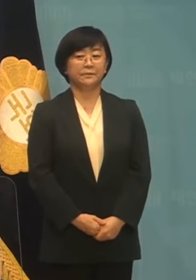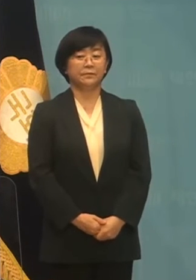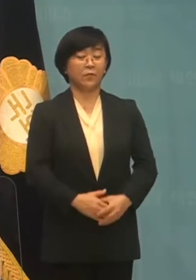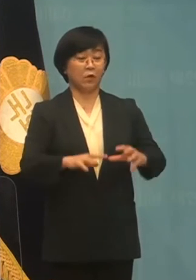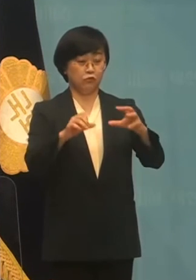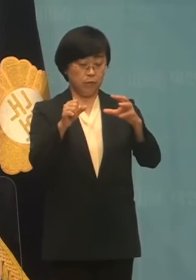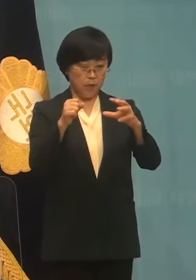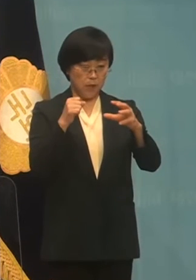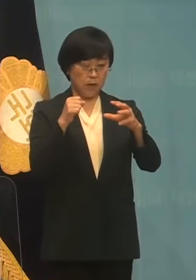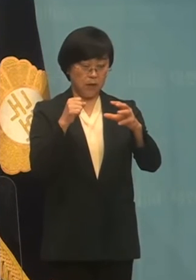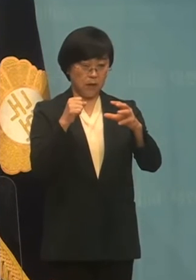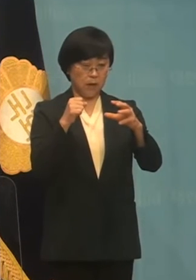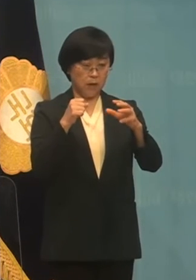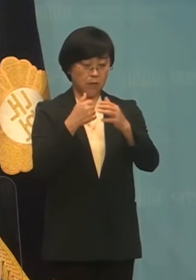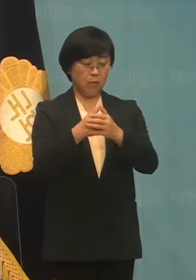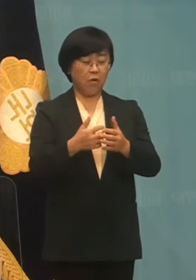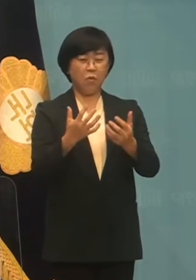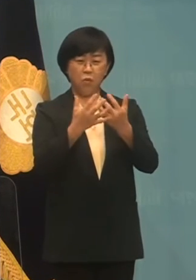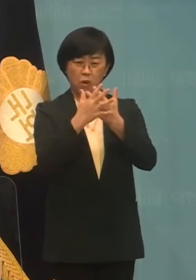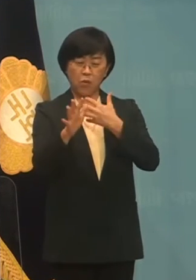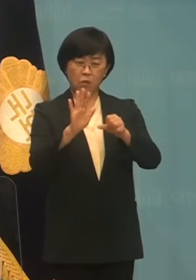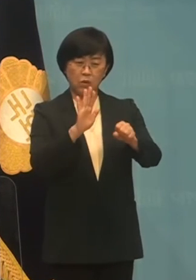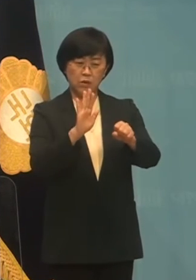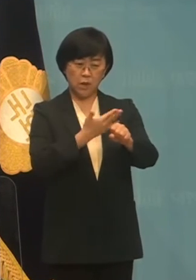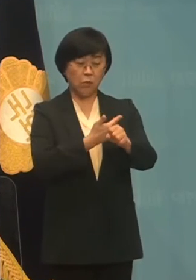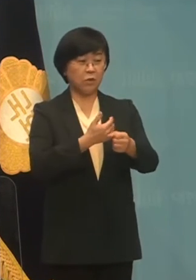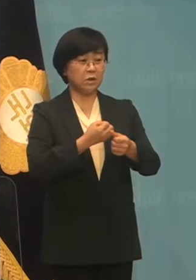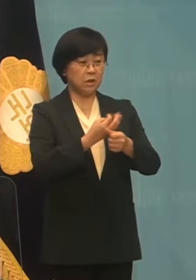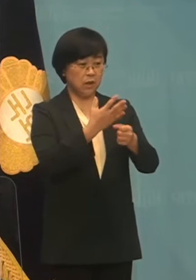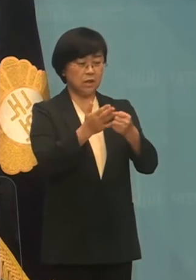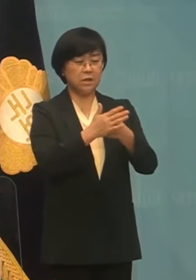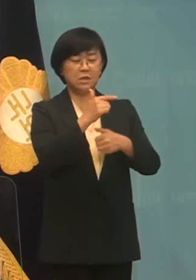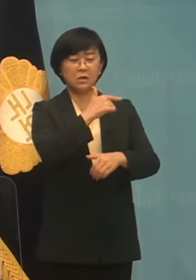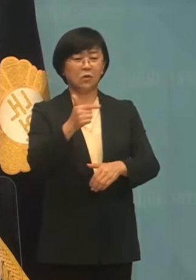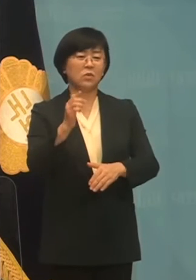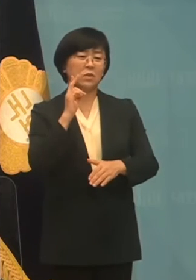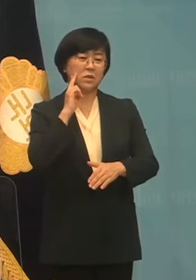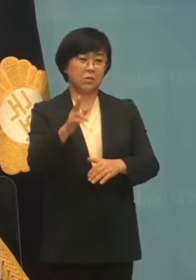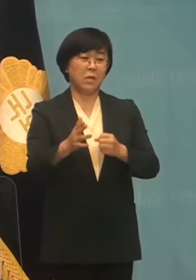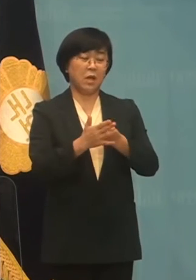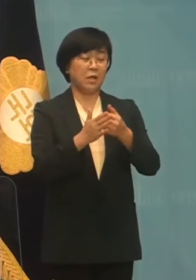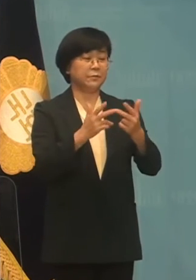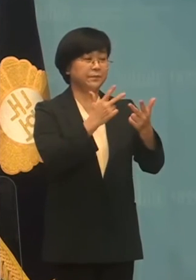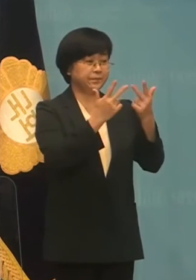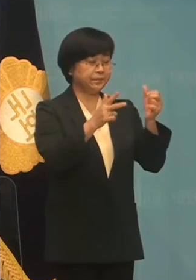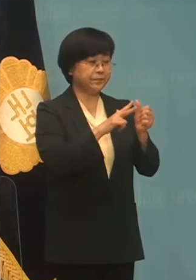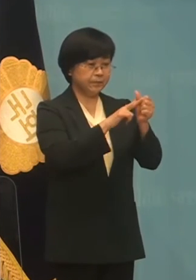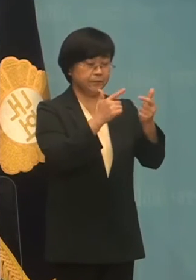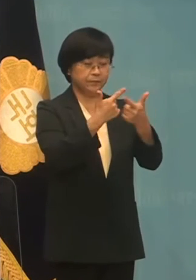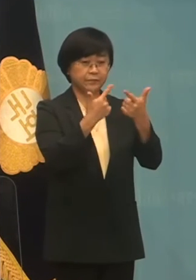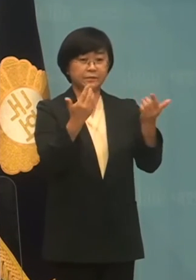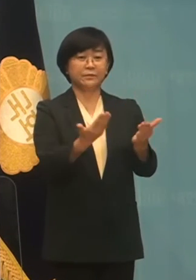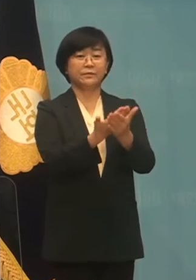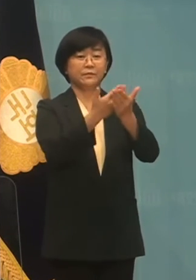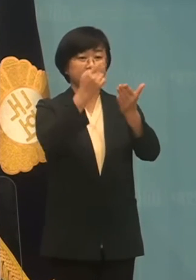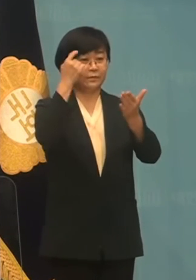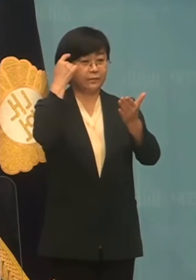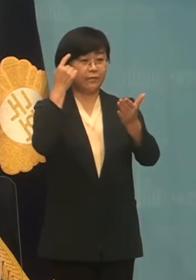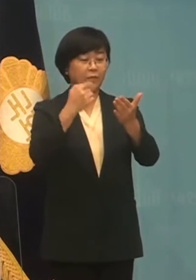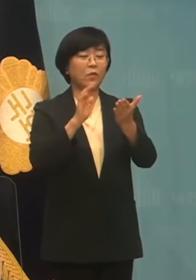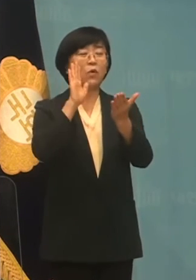국민의힘의 여론 왜곡 무리가 돌을 넘어섰습니다. 이재명 후보의 부산 발전에 대한 의지,